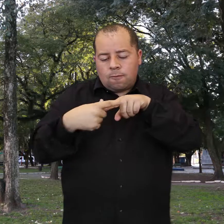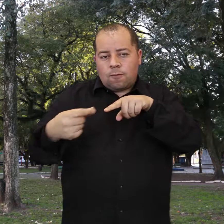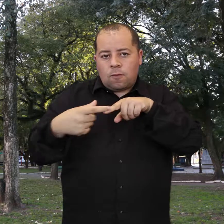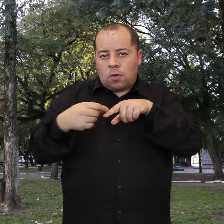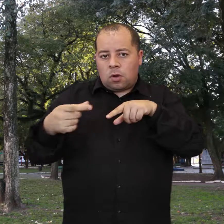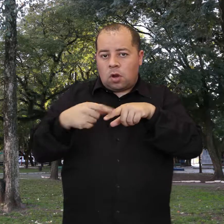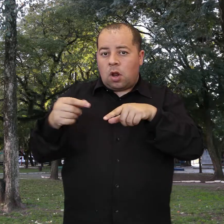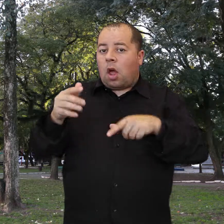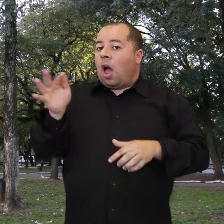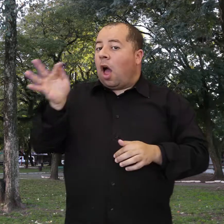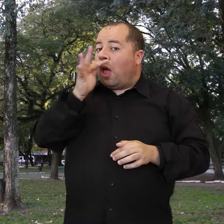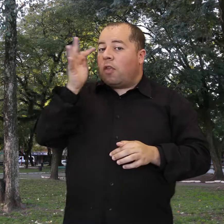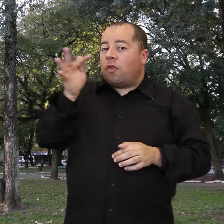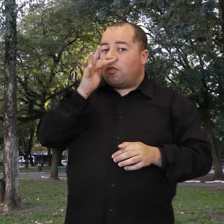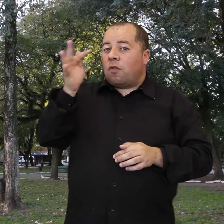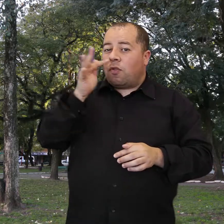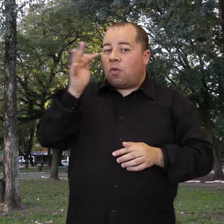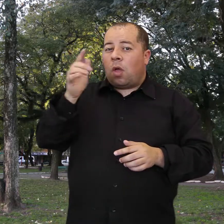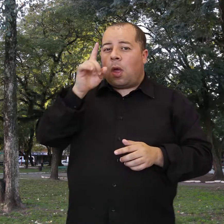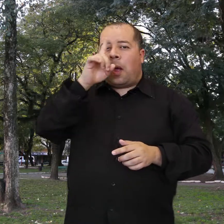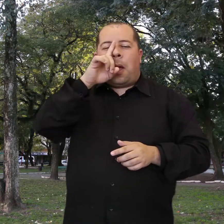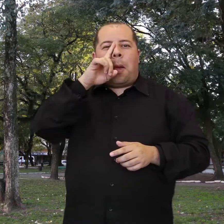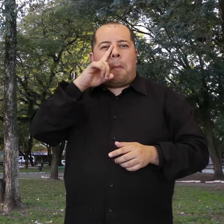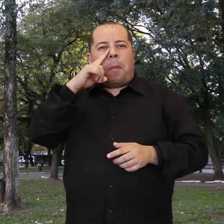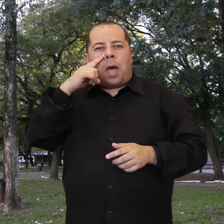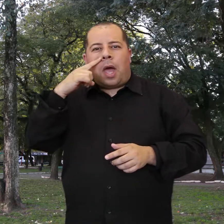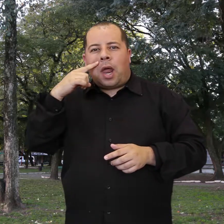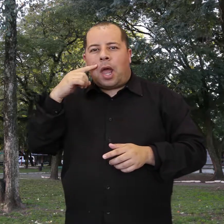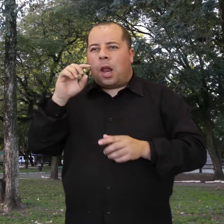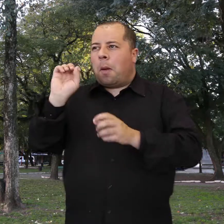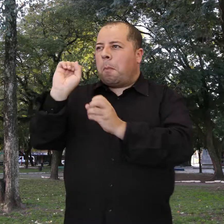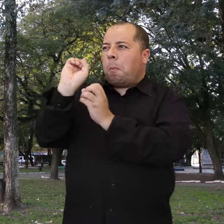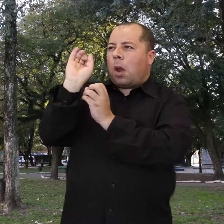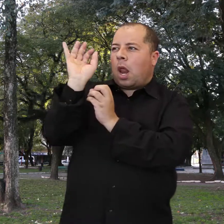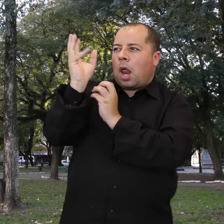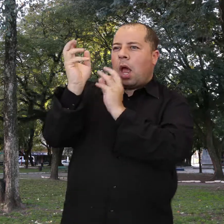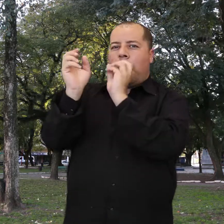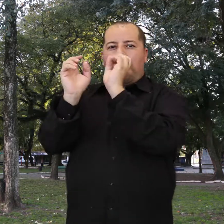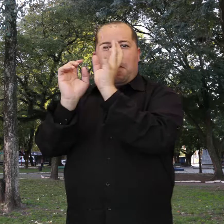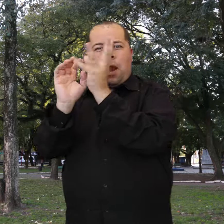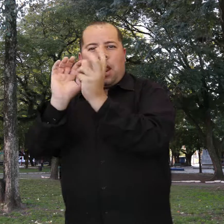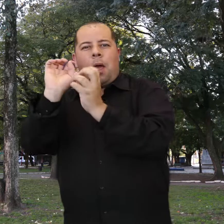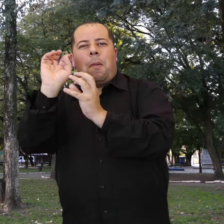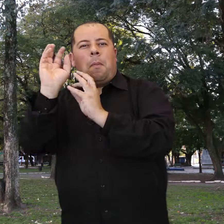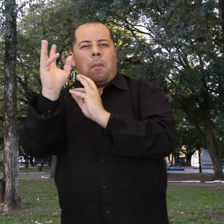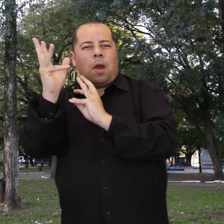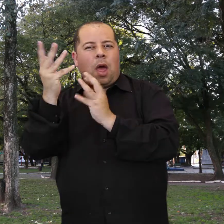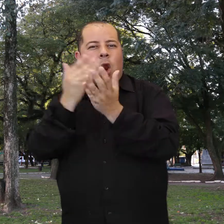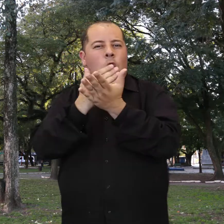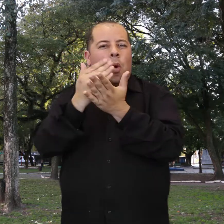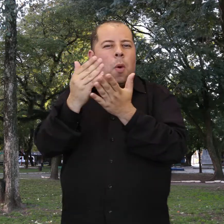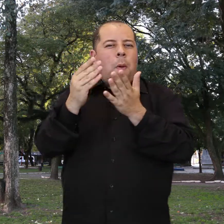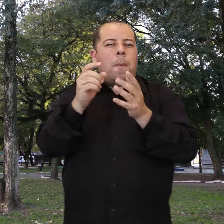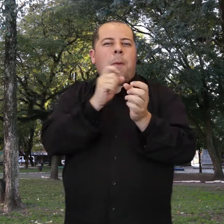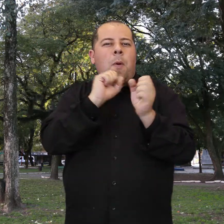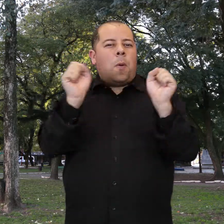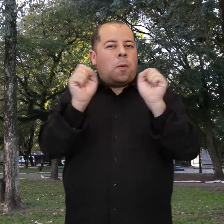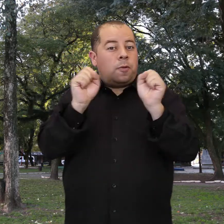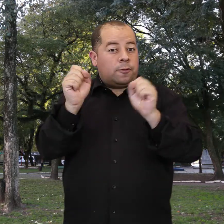floração espetacular. Com flores amarelas que surgem no inverno e início da primavera. As abelhas